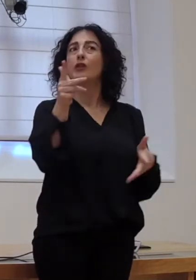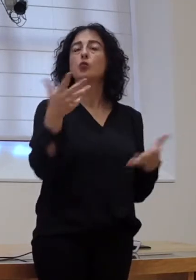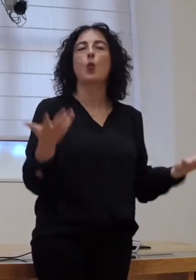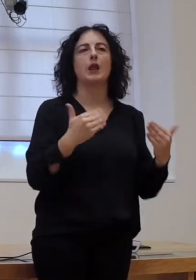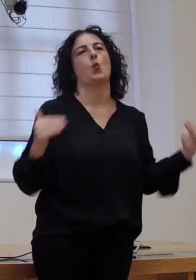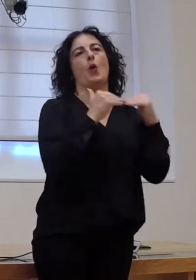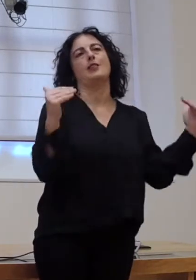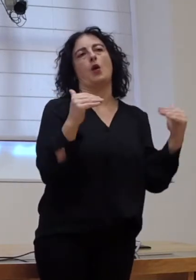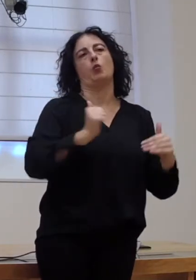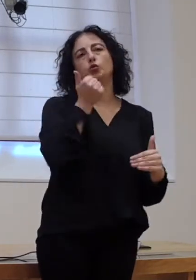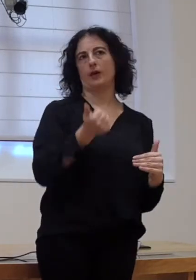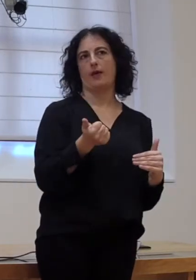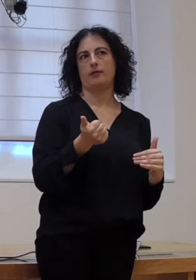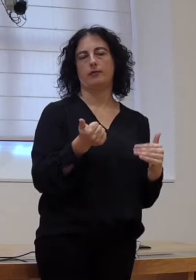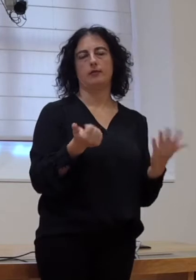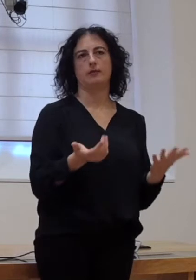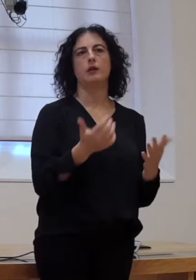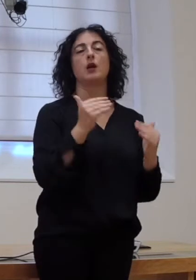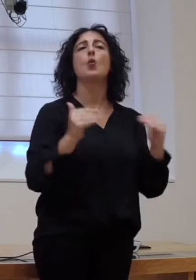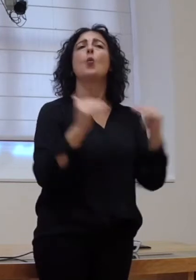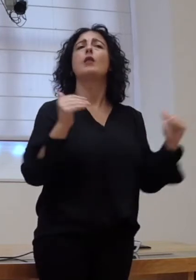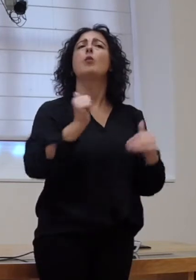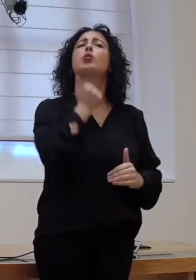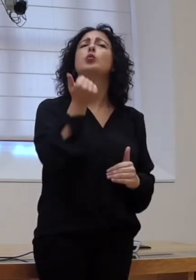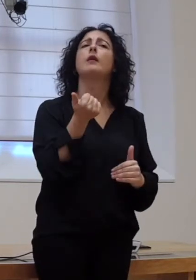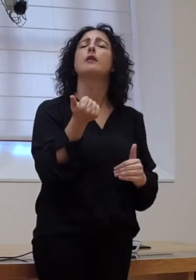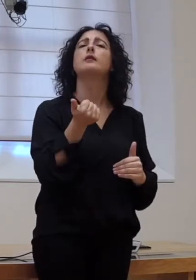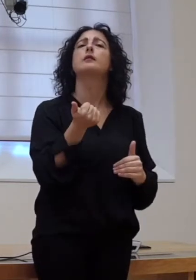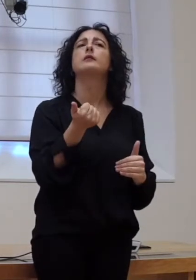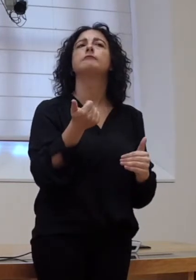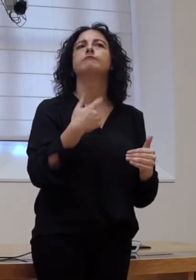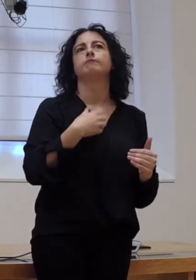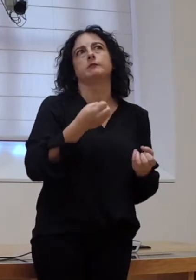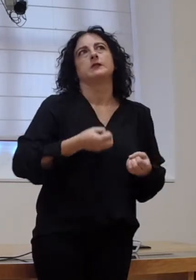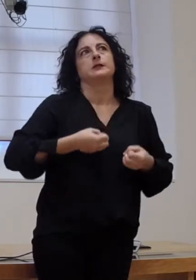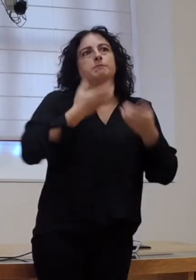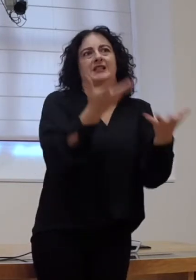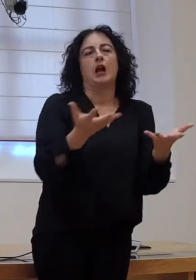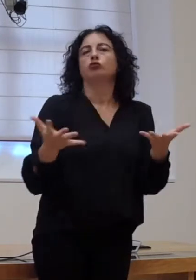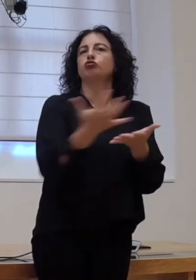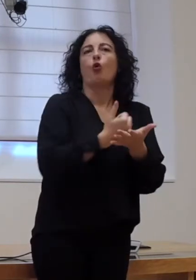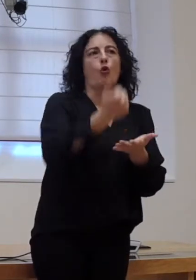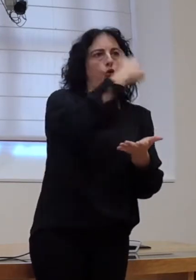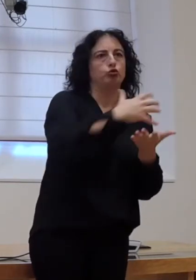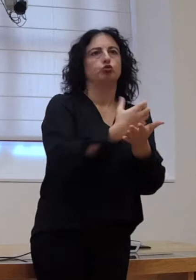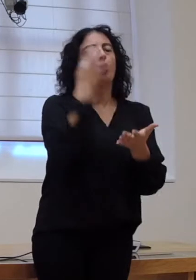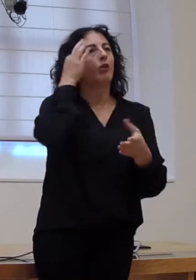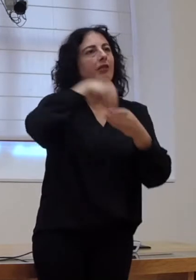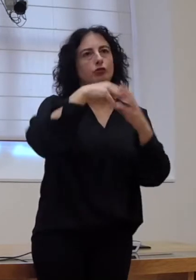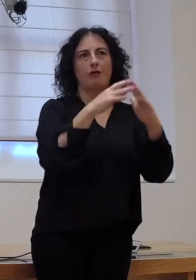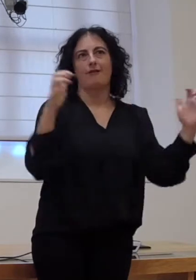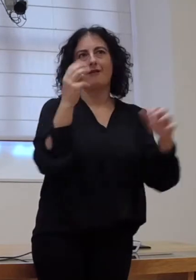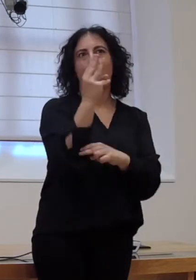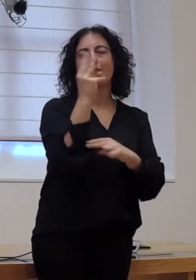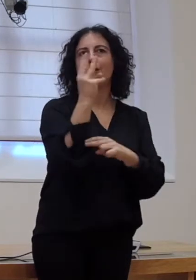a igualdade de oportunidades. Para empezar, igualdade de oportunidades para expresármonos todos e todas na Cámara que é a sede